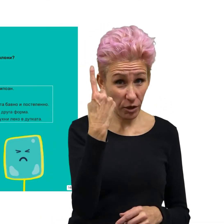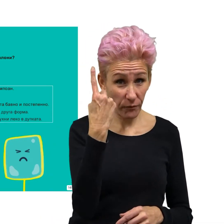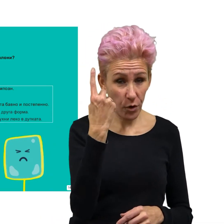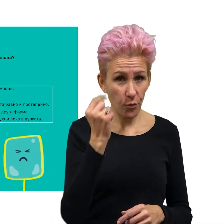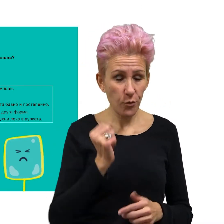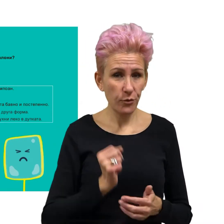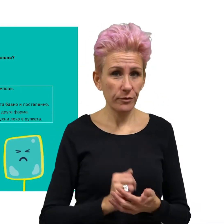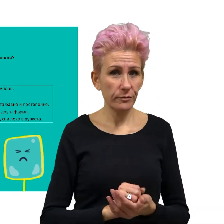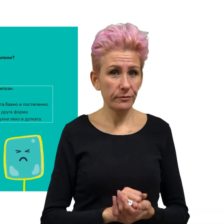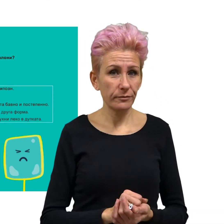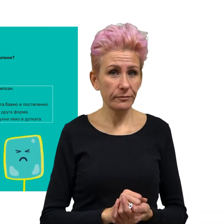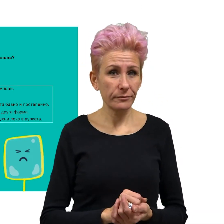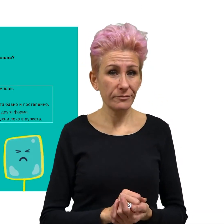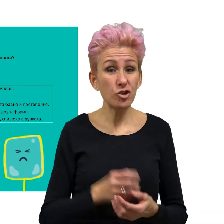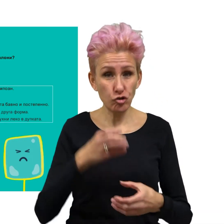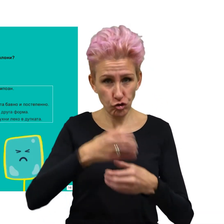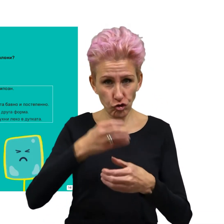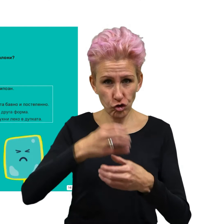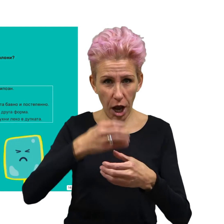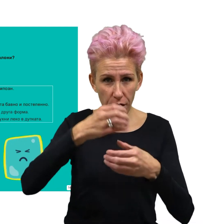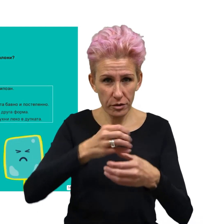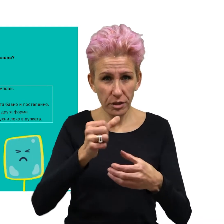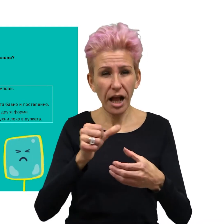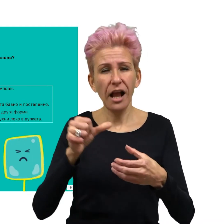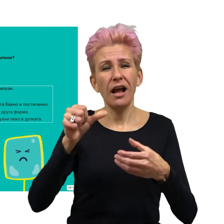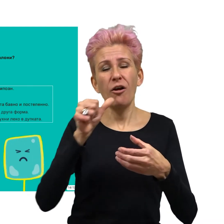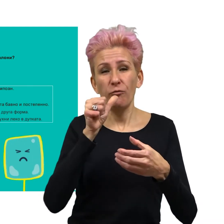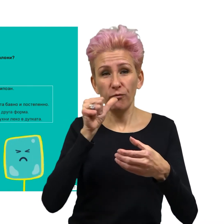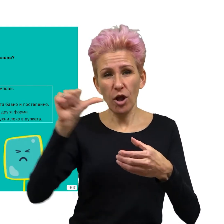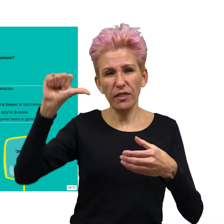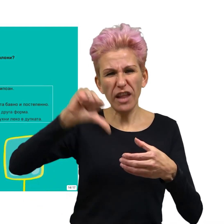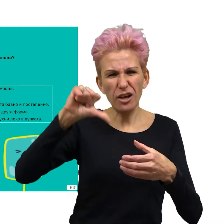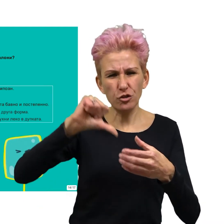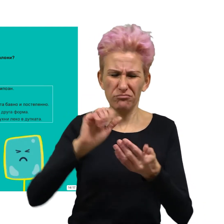Първо, сложи в чашка малко течен съпун или шампуан.